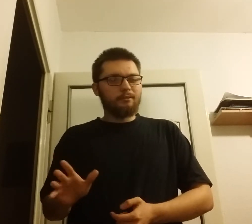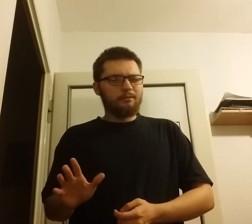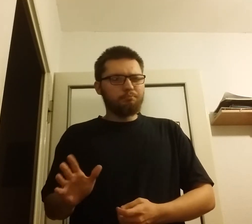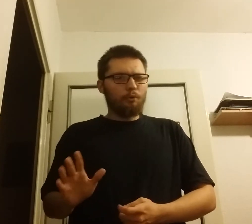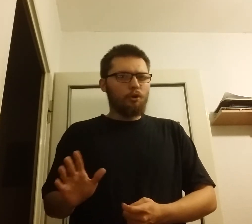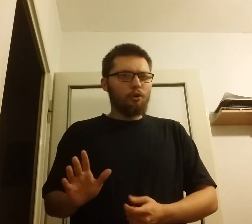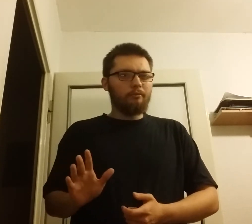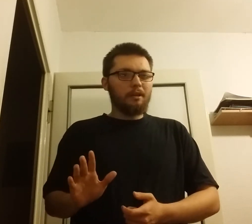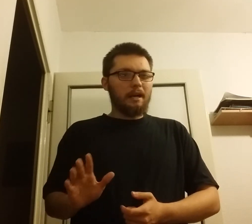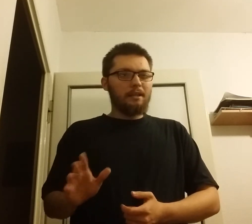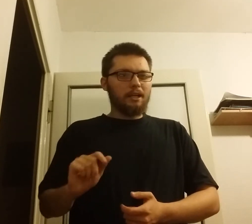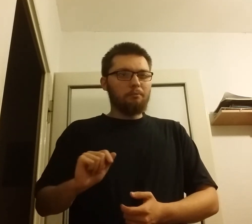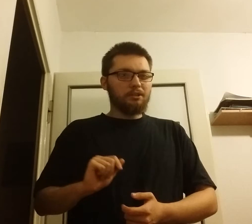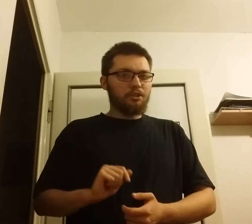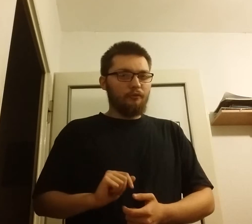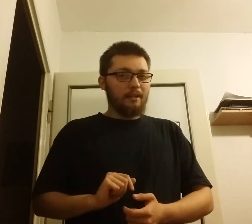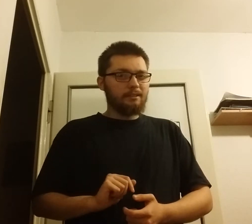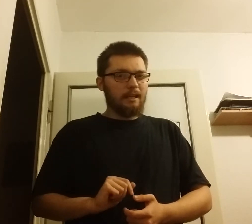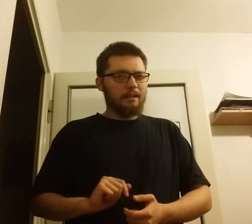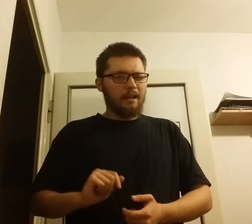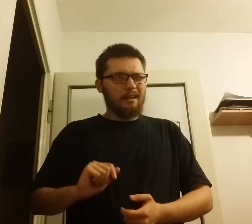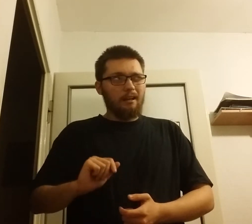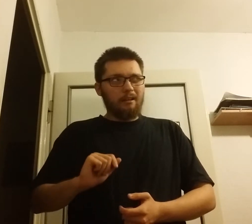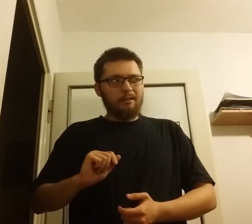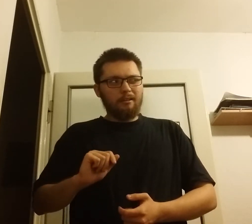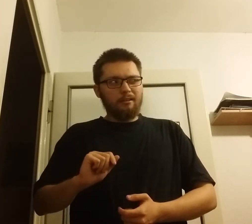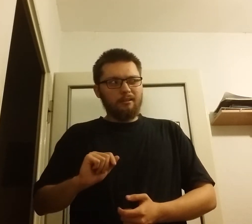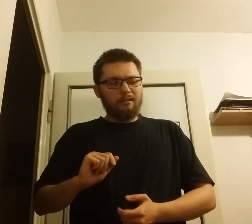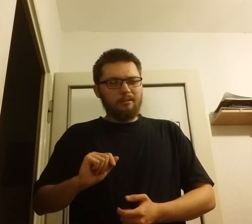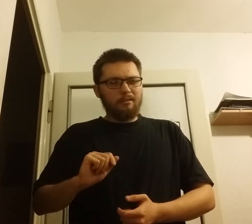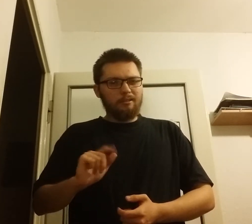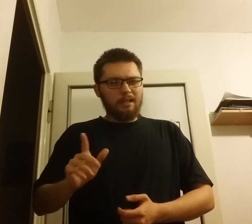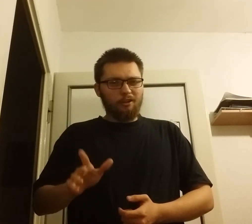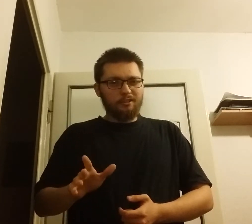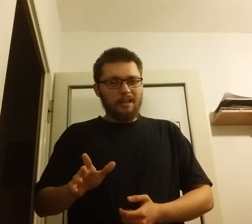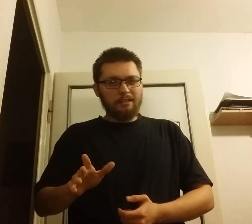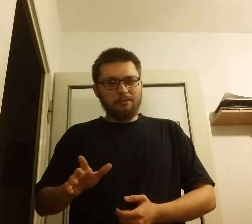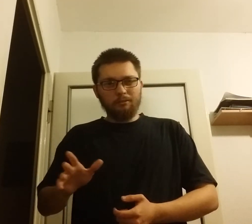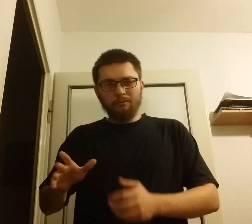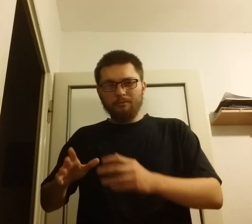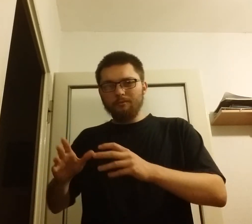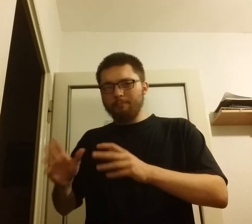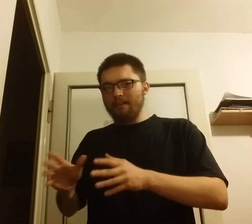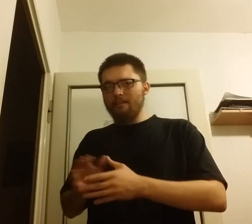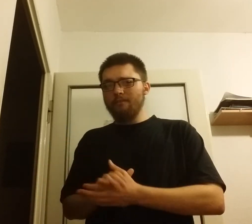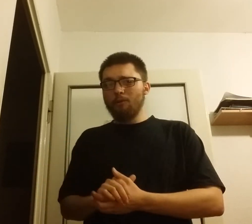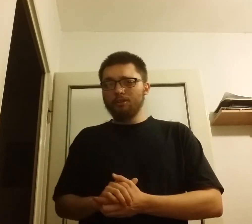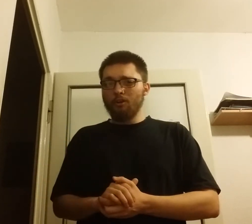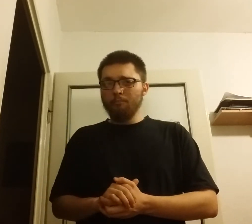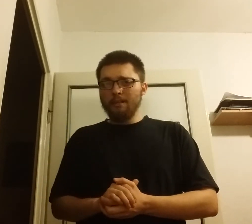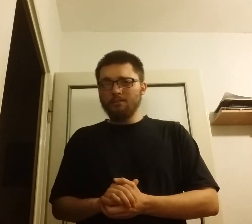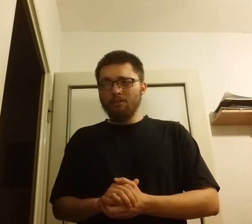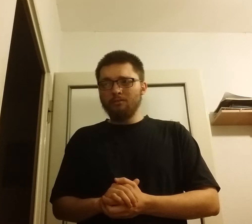pokojowy kraj jakim jest Szwajcaria dla kontrastu prawa wyborcze kobietom